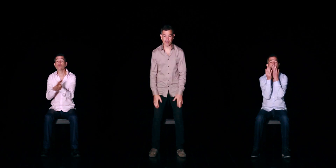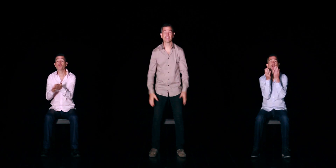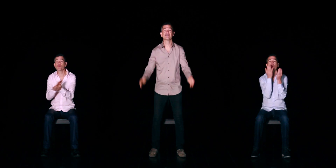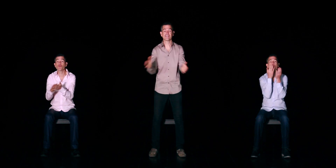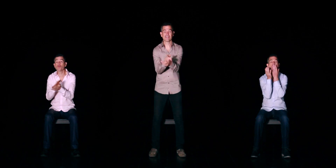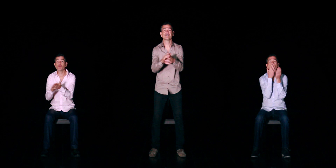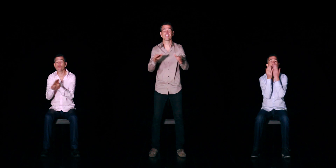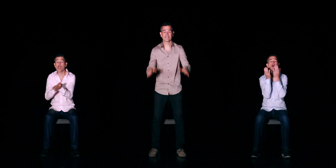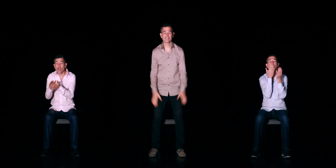continuez